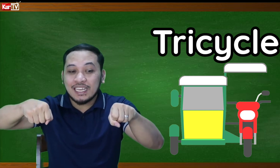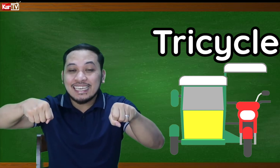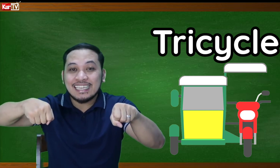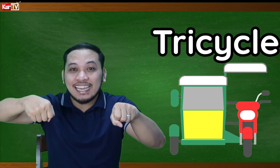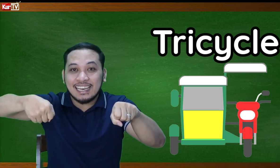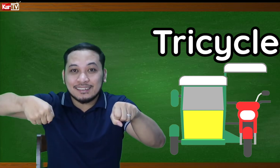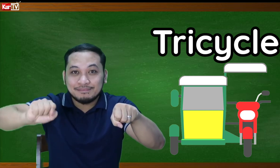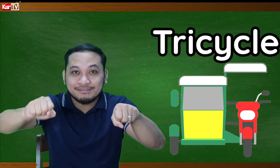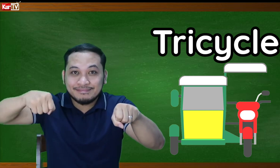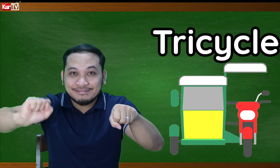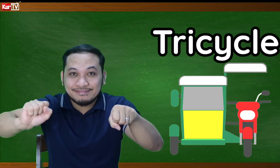Tricycle.